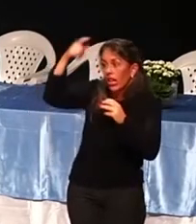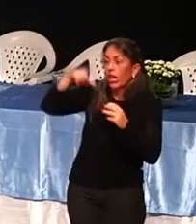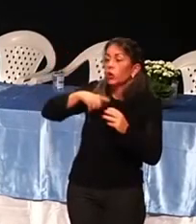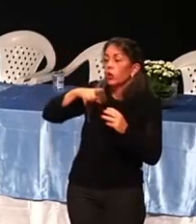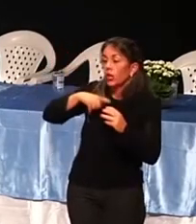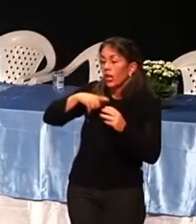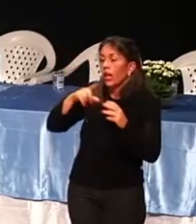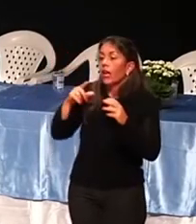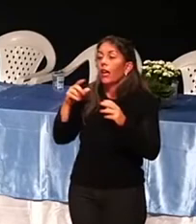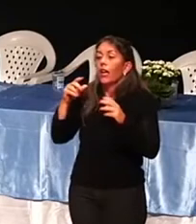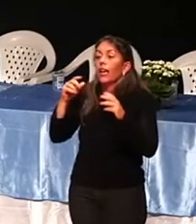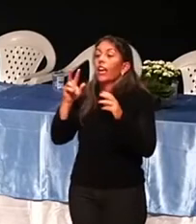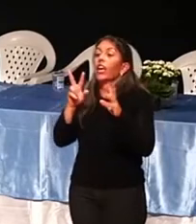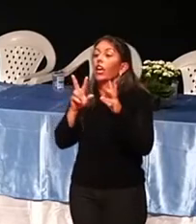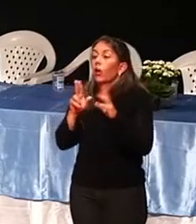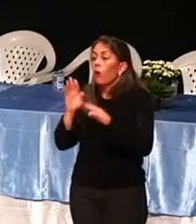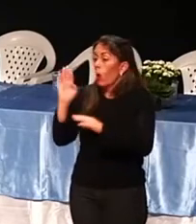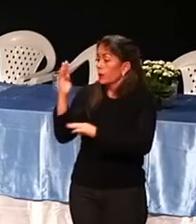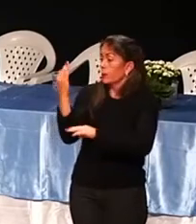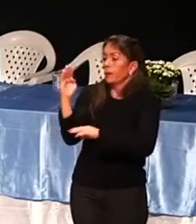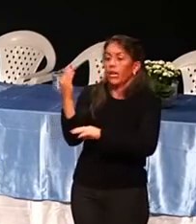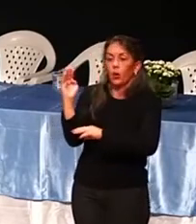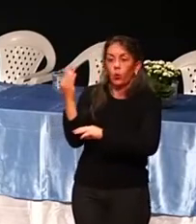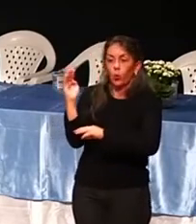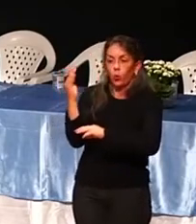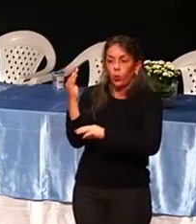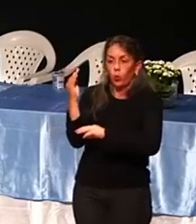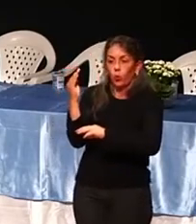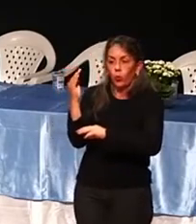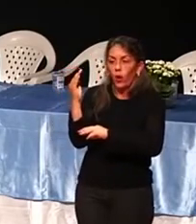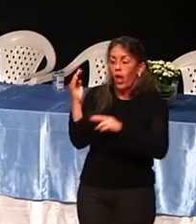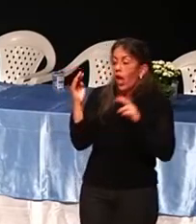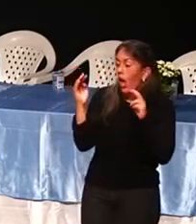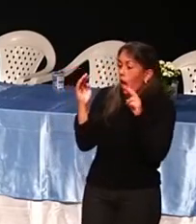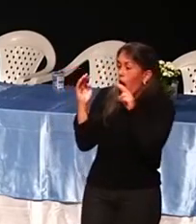vê, sente vontade de fazer igual. Se eu dou um bocejo,